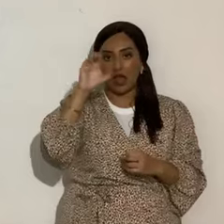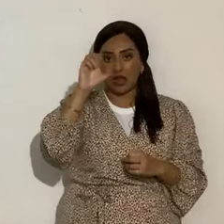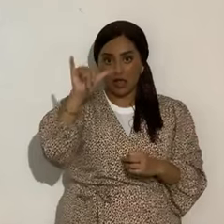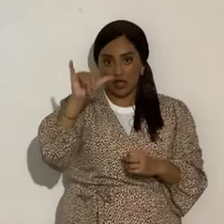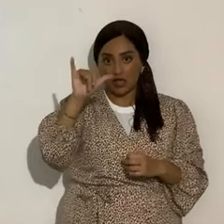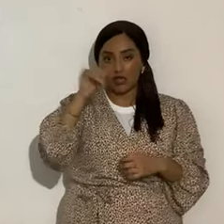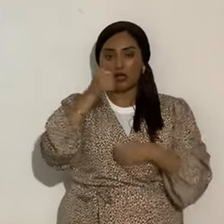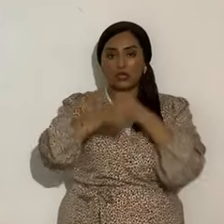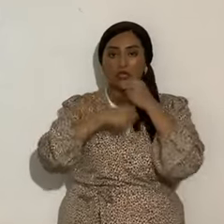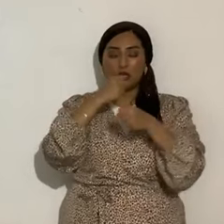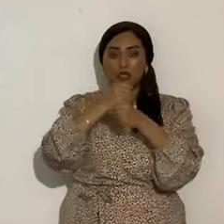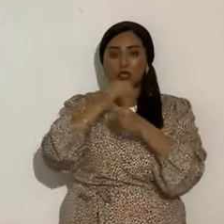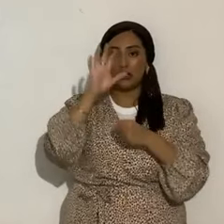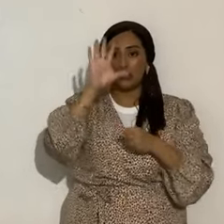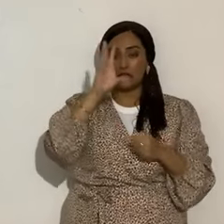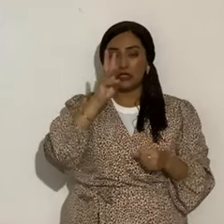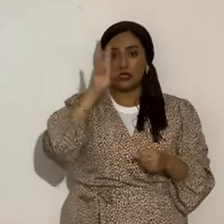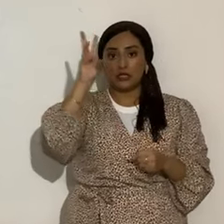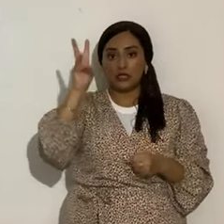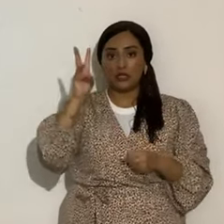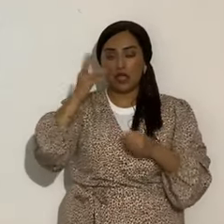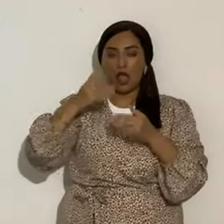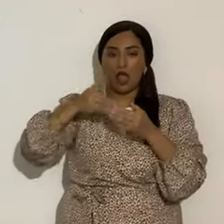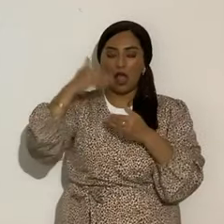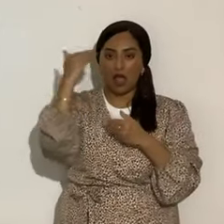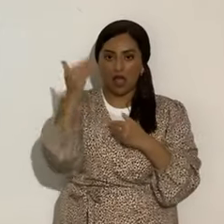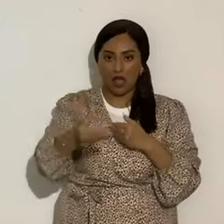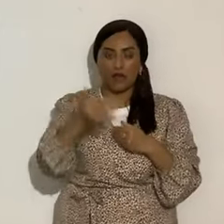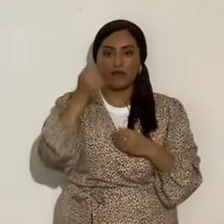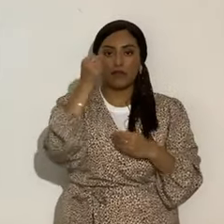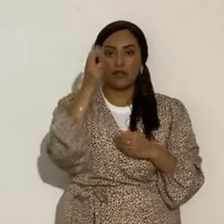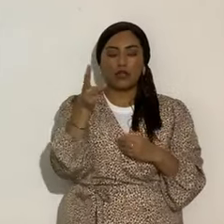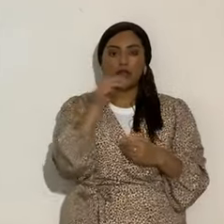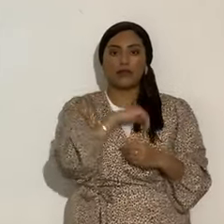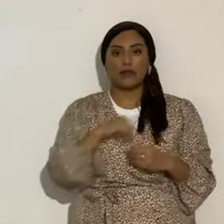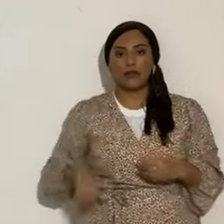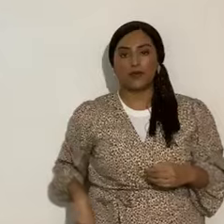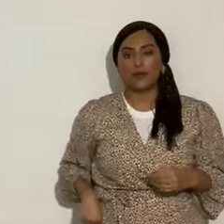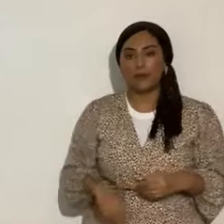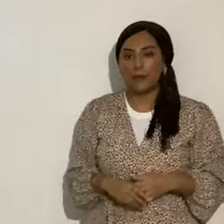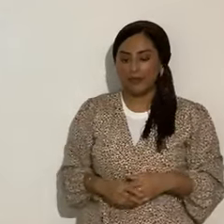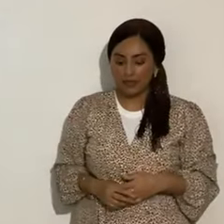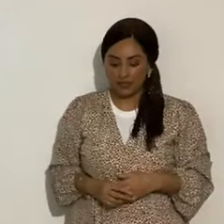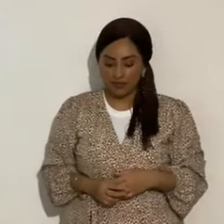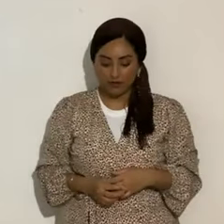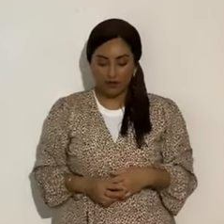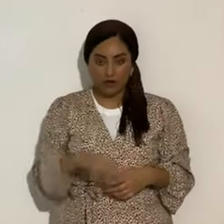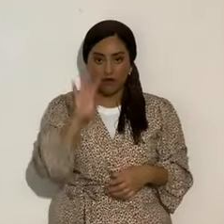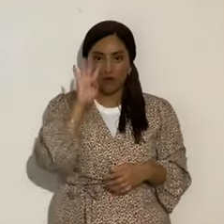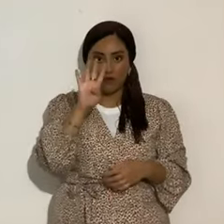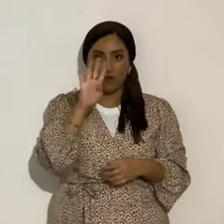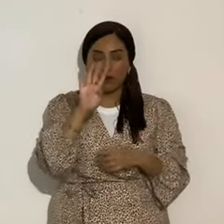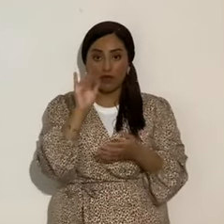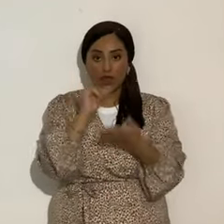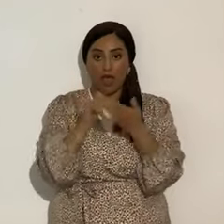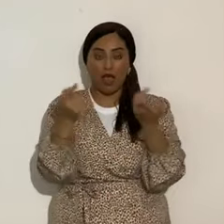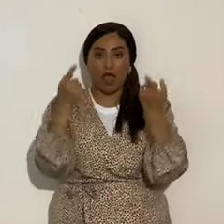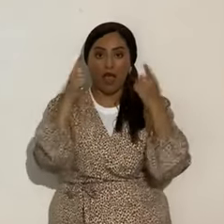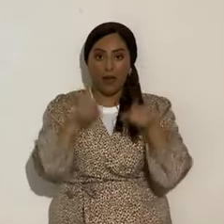en el año 66, después de nuestro gran señor Yahshua Mashiach. Cuatro años, eso fue visto en la